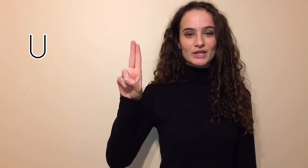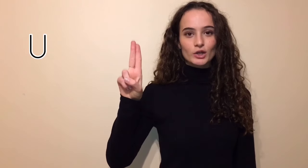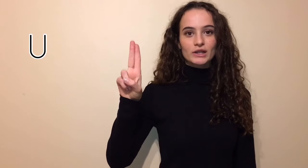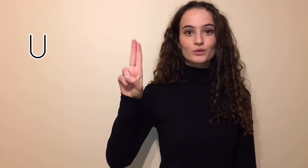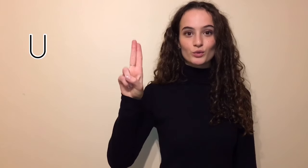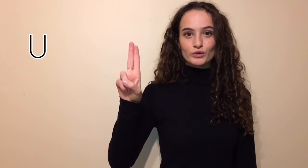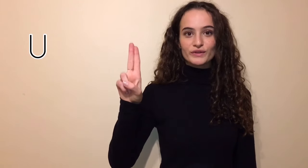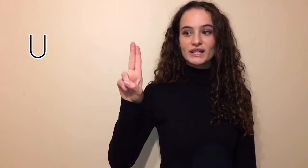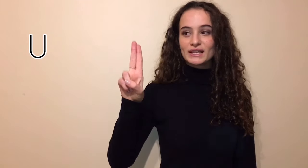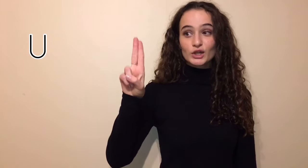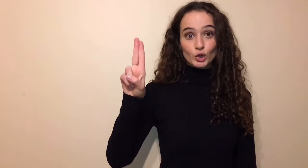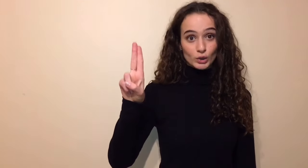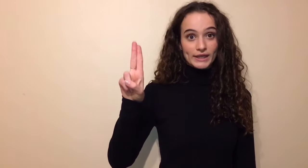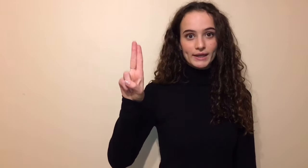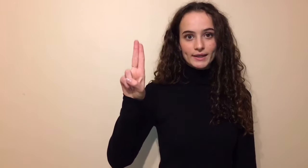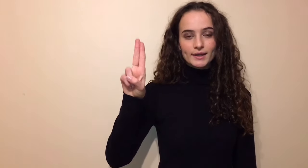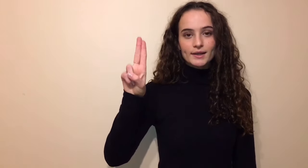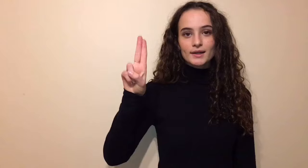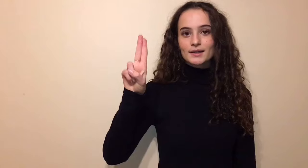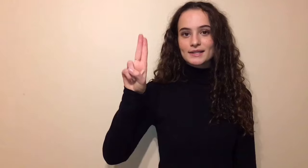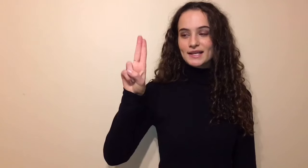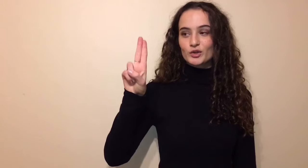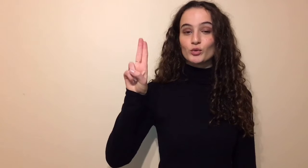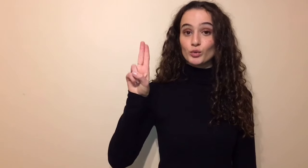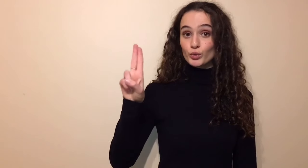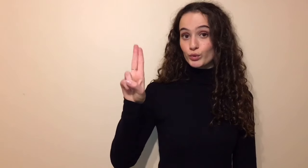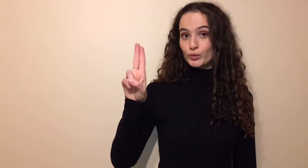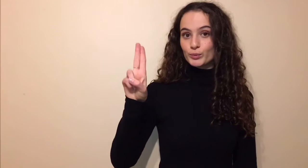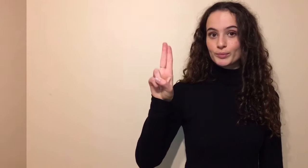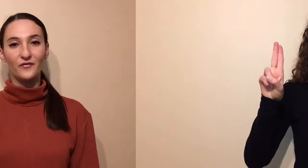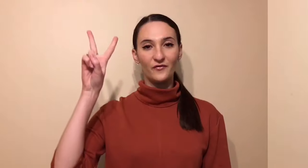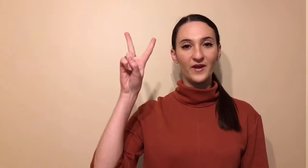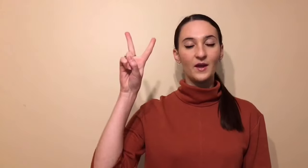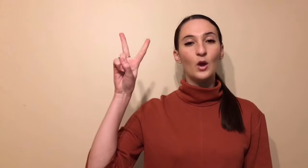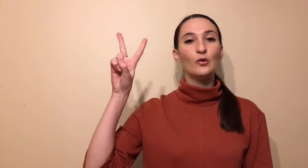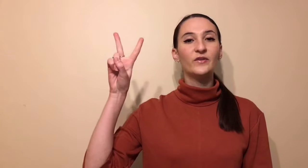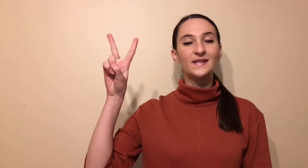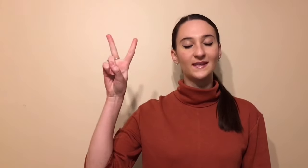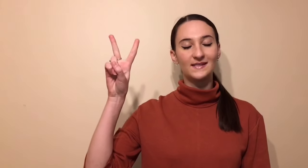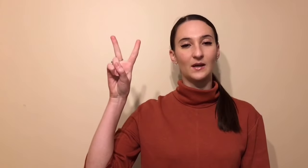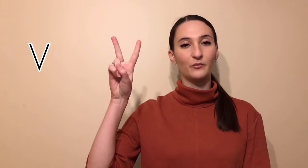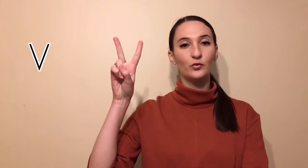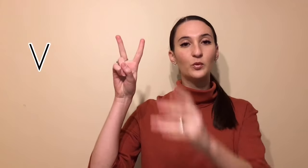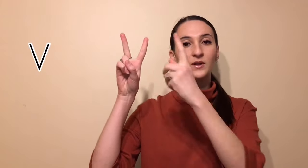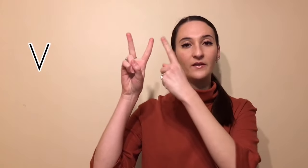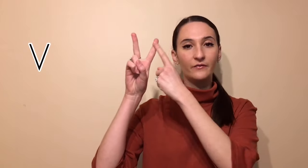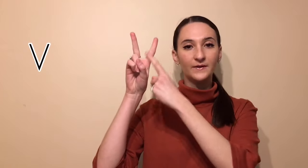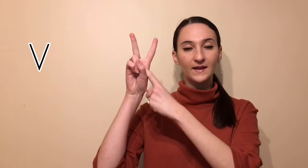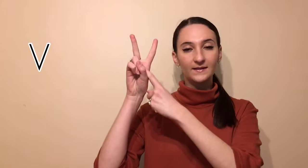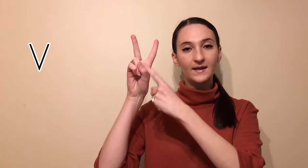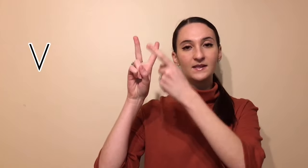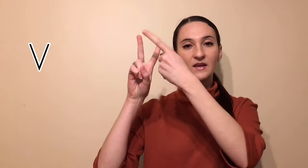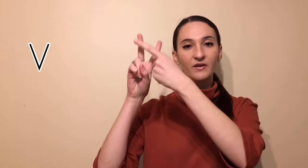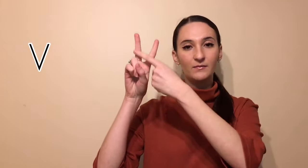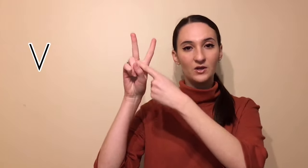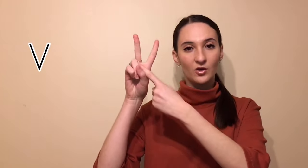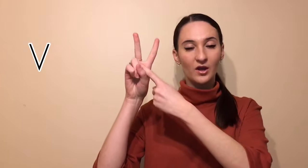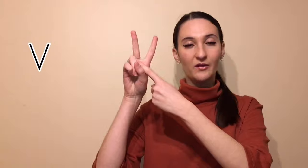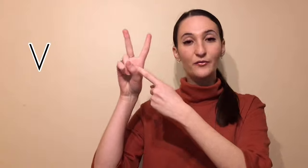majeur qui sont le V, collés. Et ça donne U. V. Le V, c'est très simple. Vous prenez votre index et votre majeur et vous